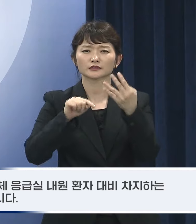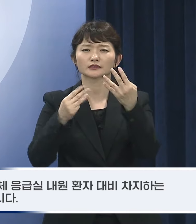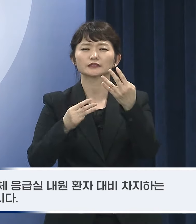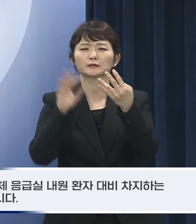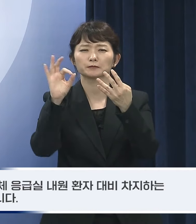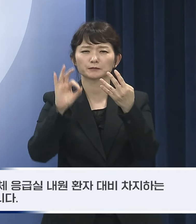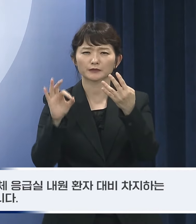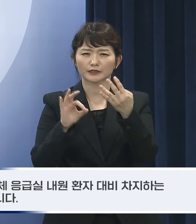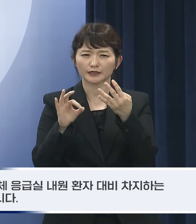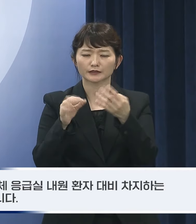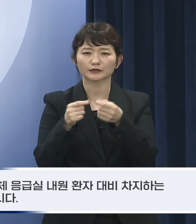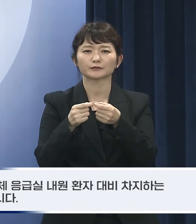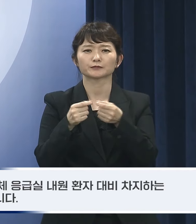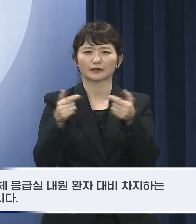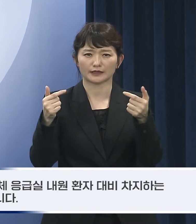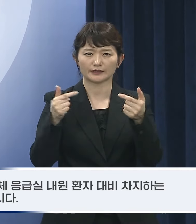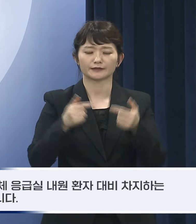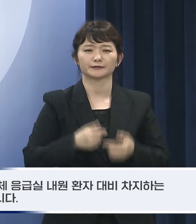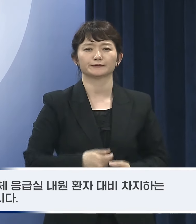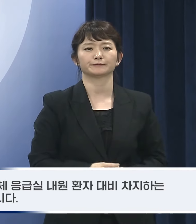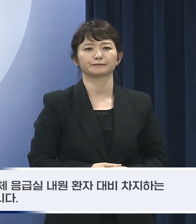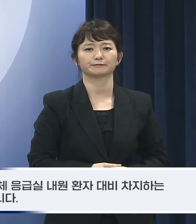%포인트 상승했습니다.